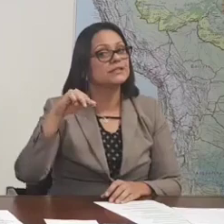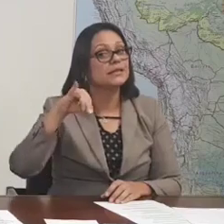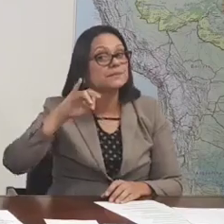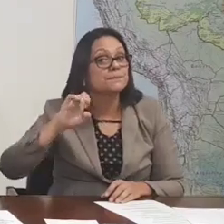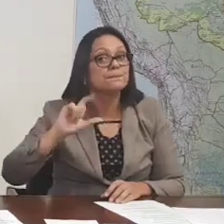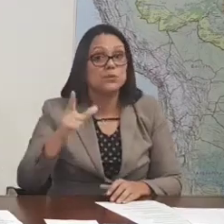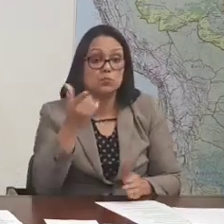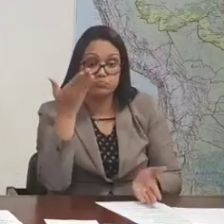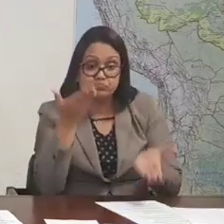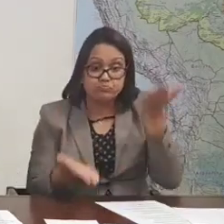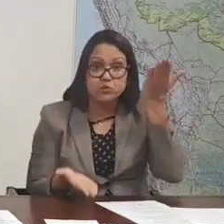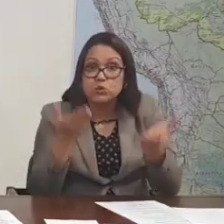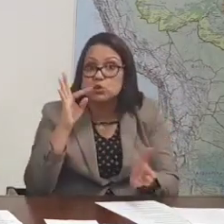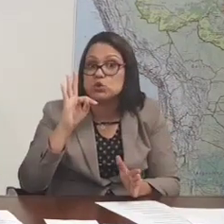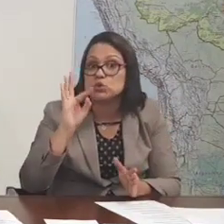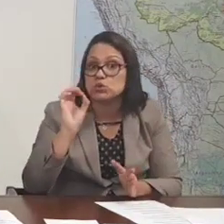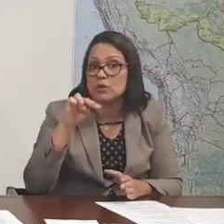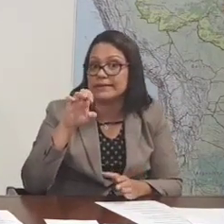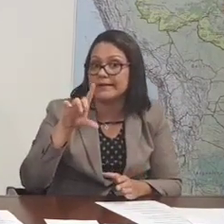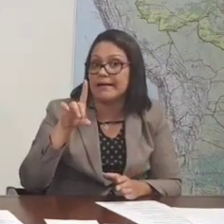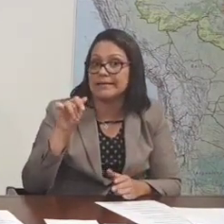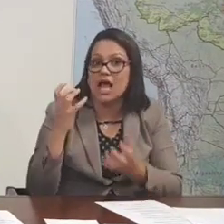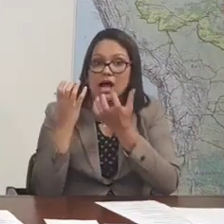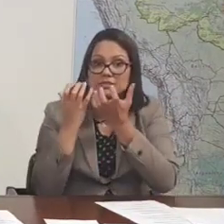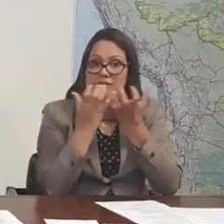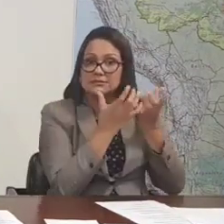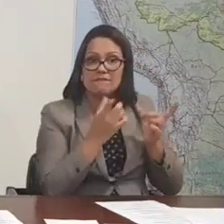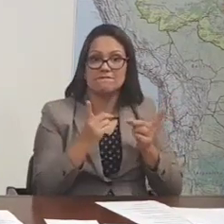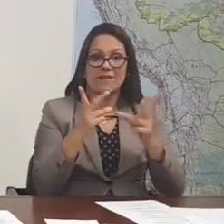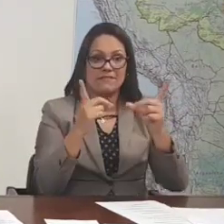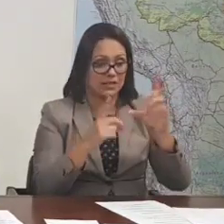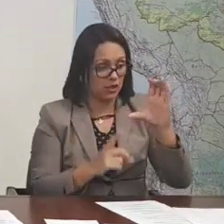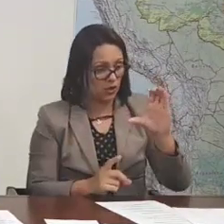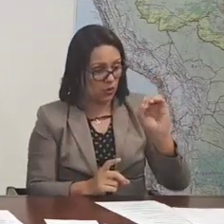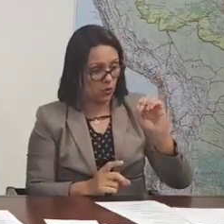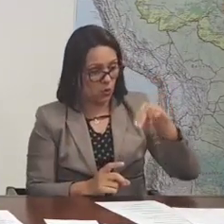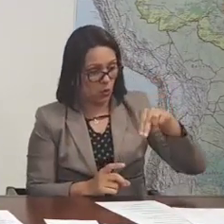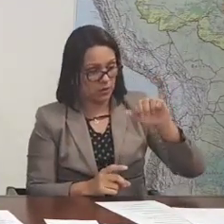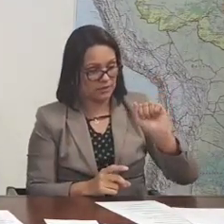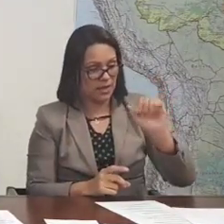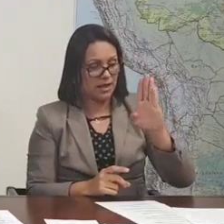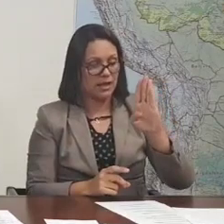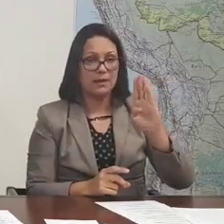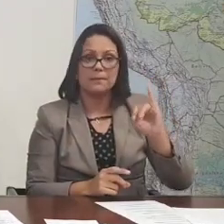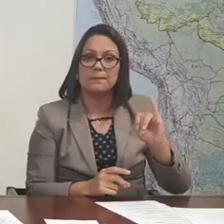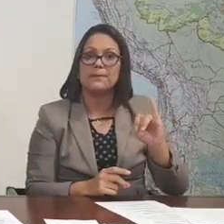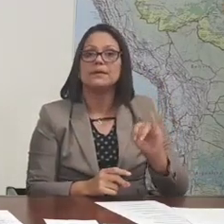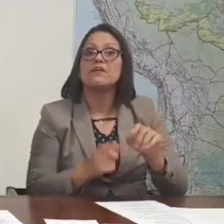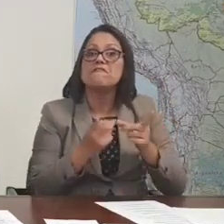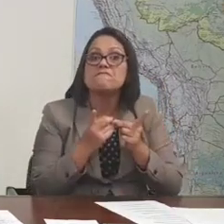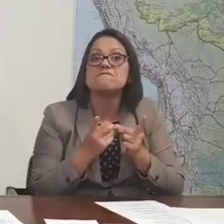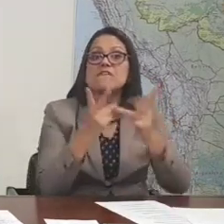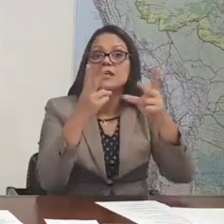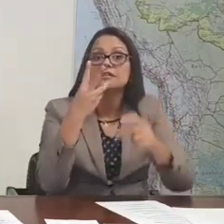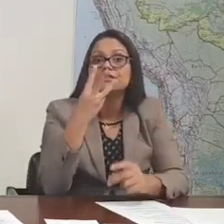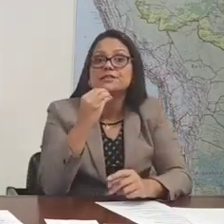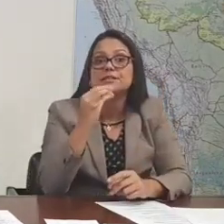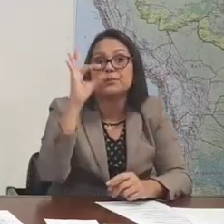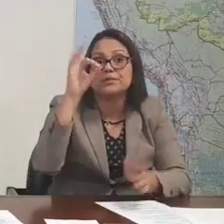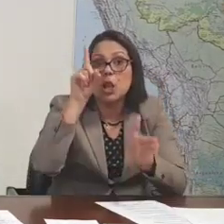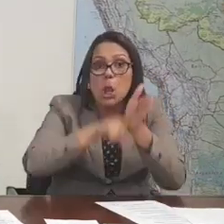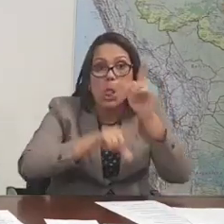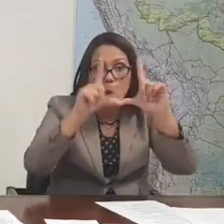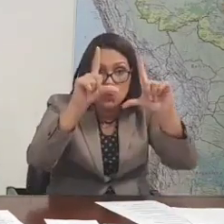toneladas de milho que vão ser vendidos através da Conab e num custo de 30% abaixo do valor do